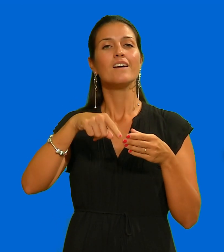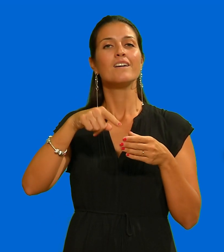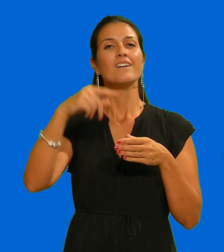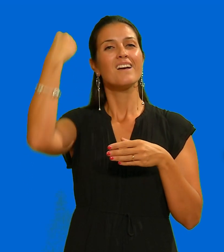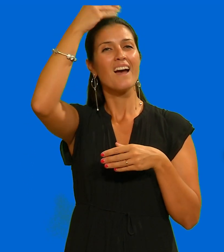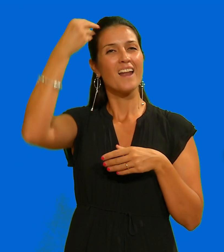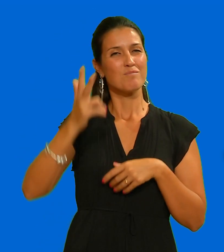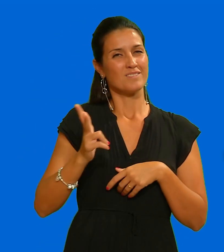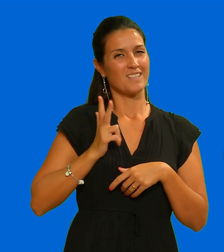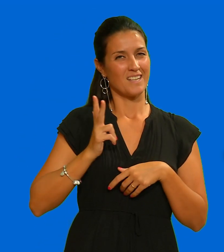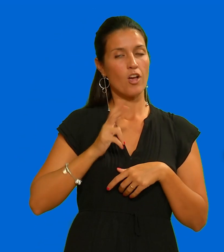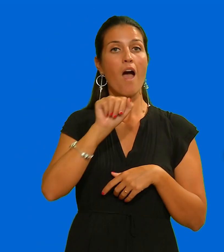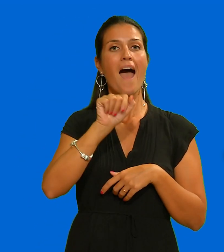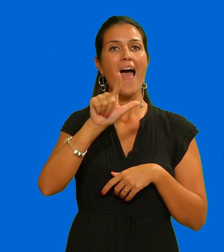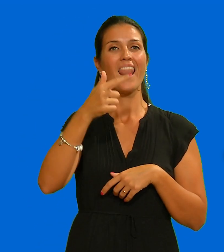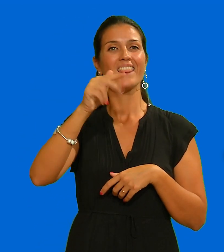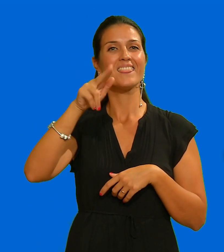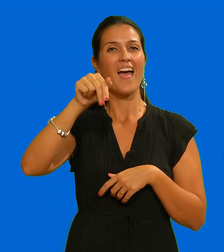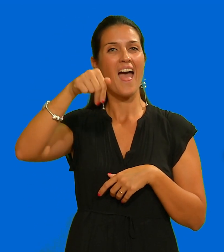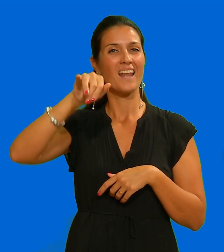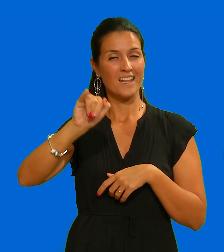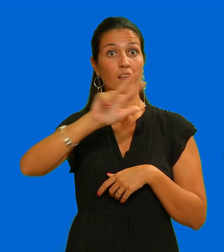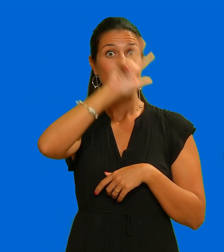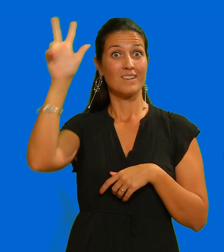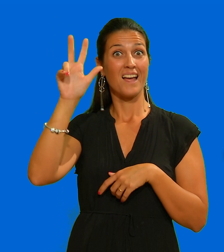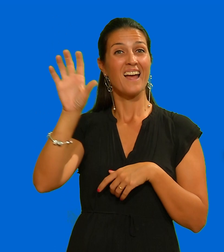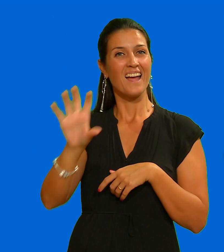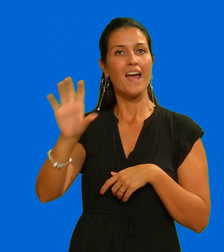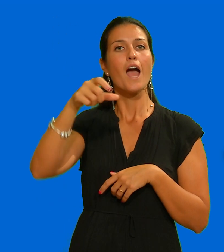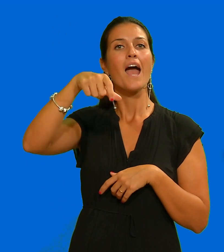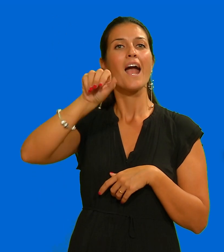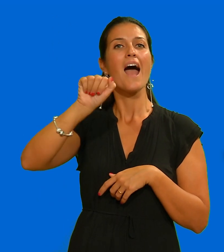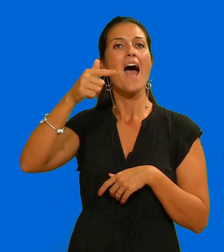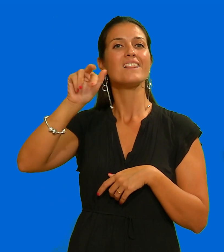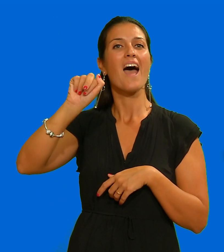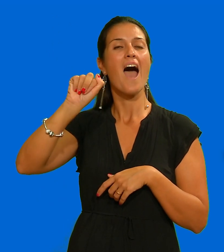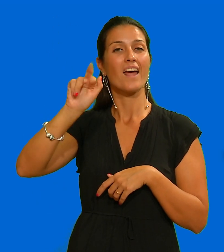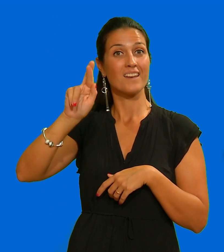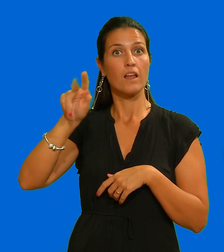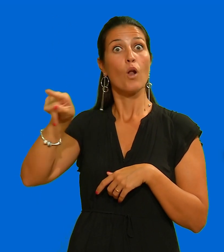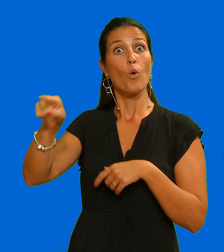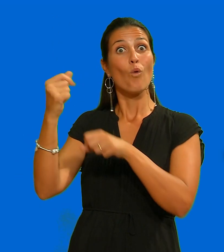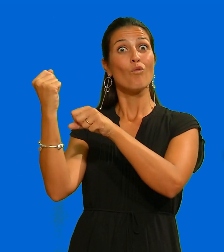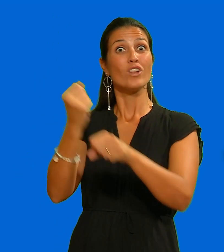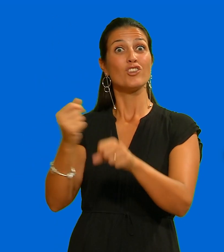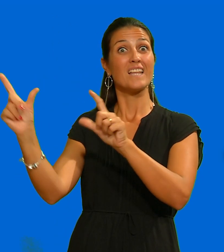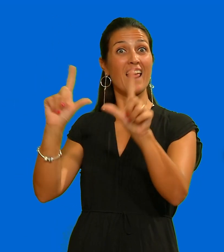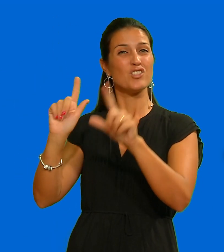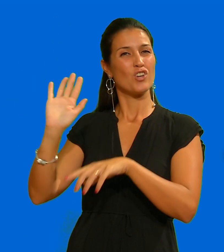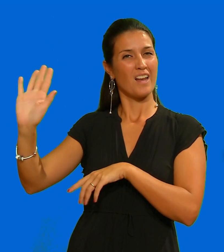Emiro del Qatar E fondatore della rete televisiva Al Jazeera E'